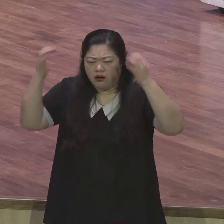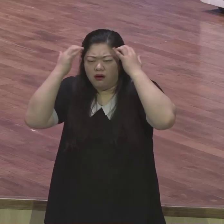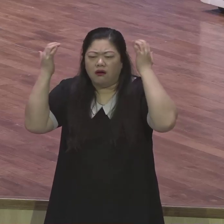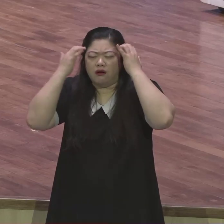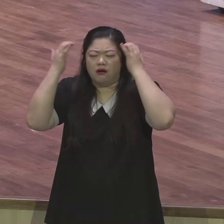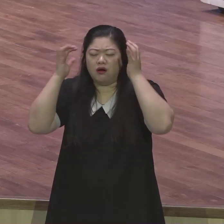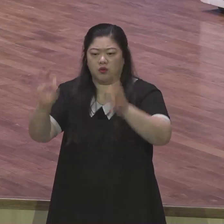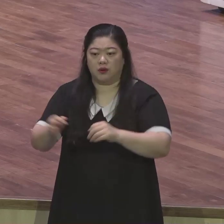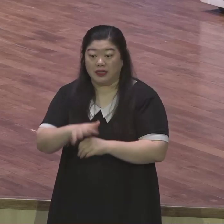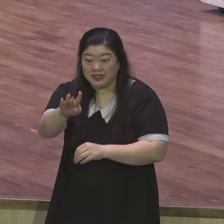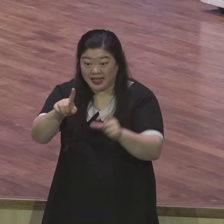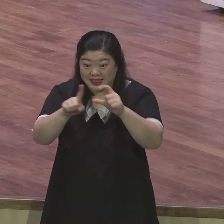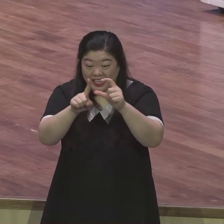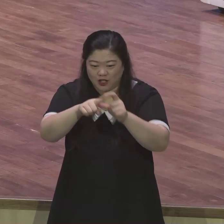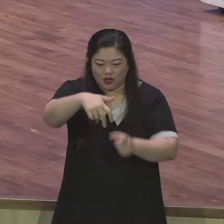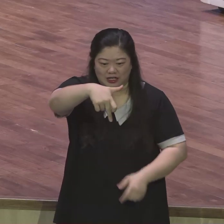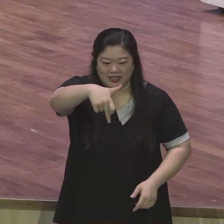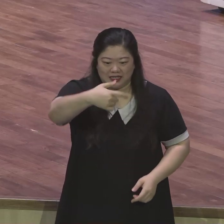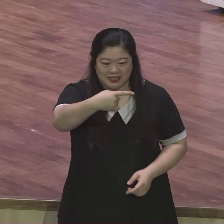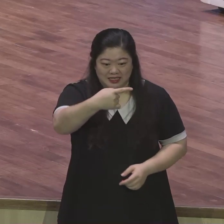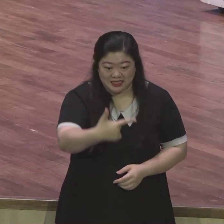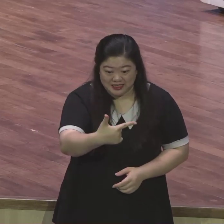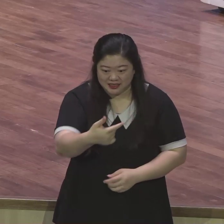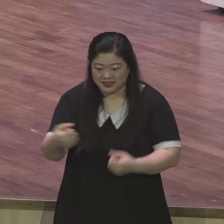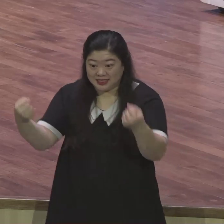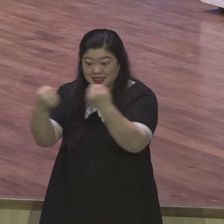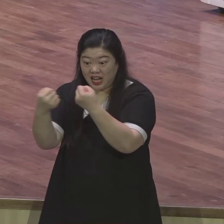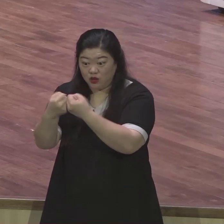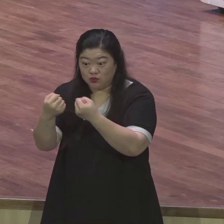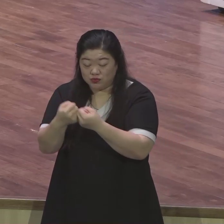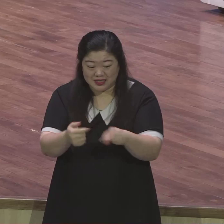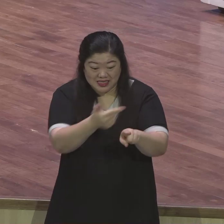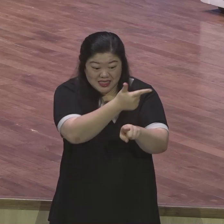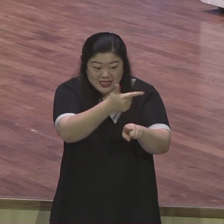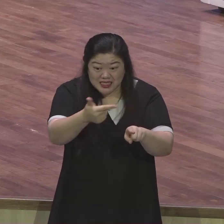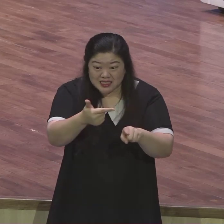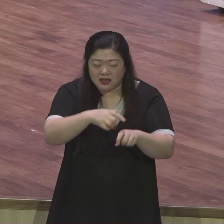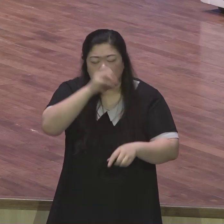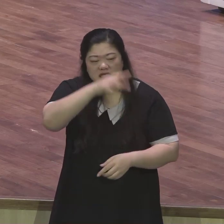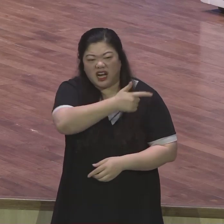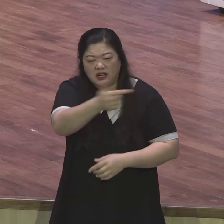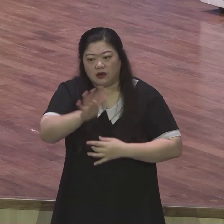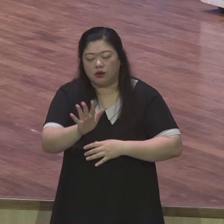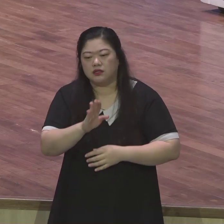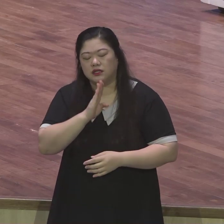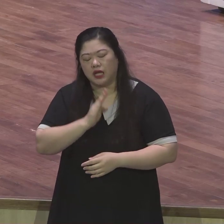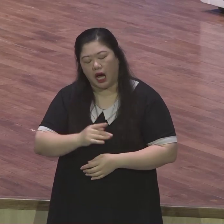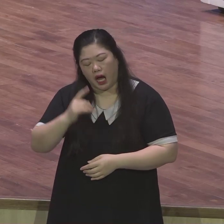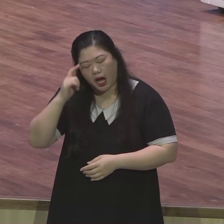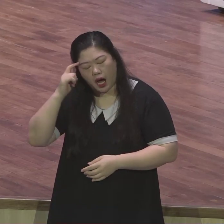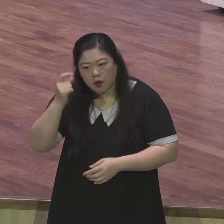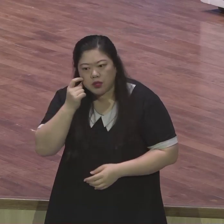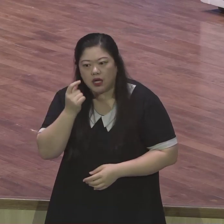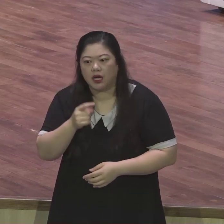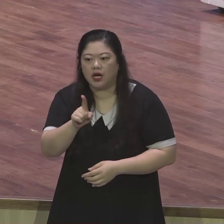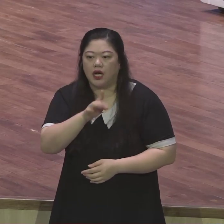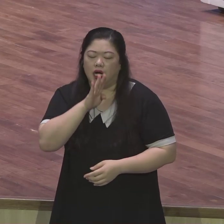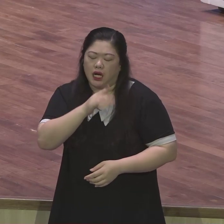표현할 때는 굉장한 걸 말하는 거거든요 큰 싸움과 박해가 계속돼서 그걸 이기는 방법은 순교밖에 없다 라고